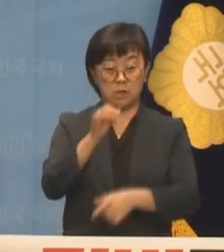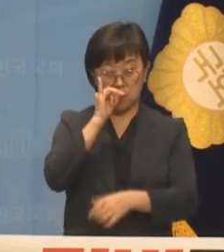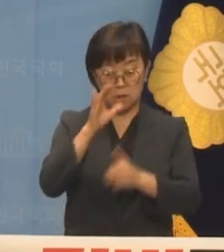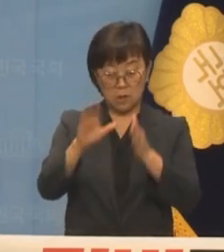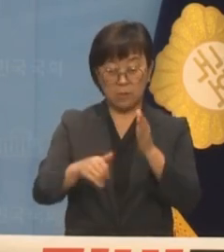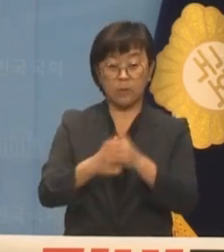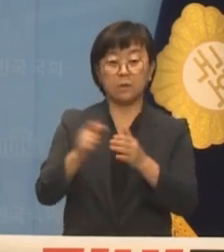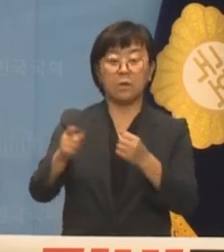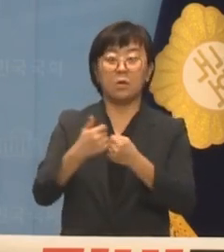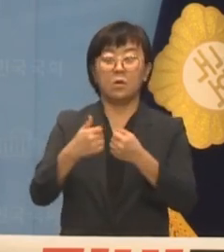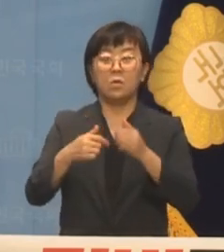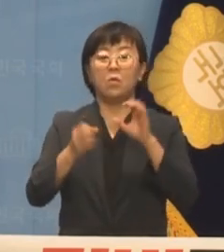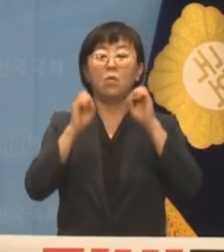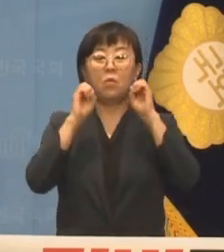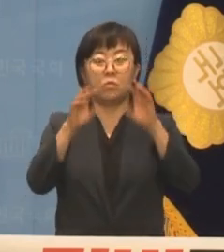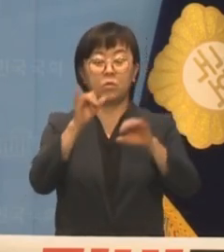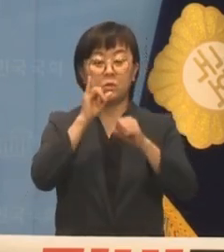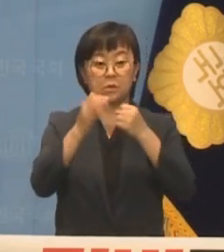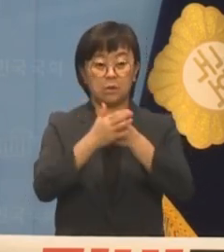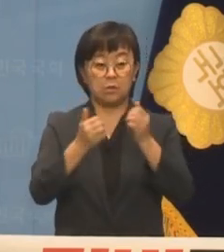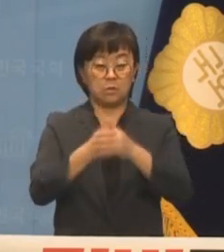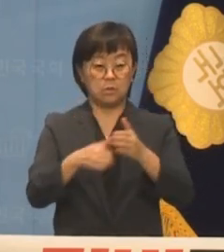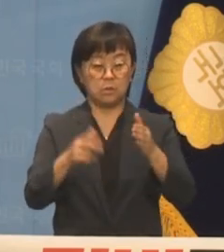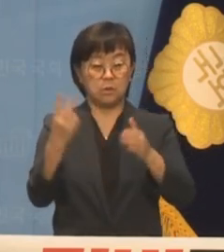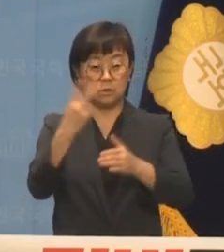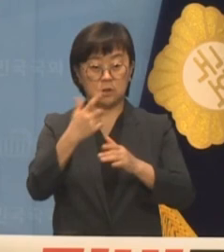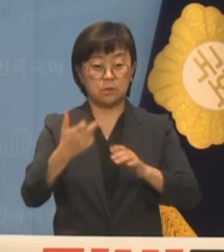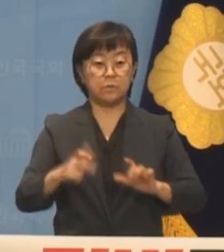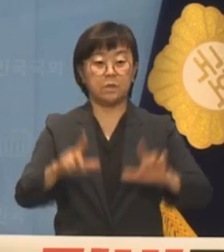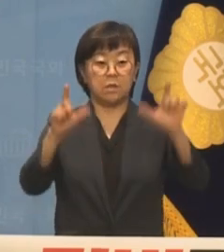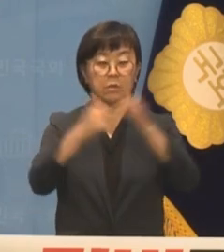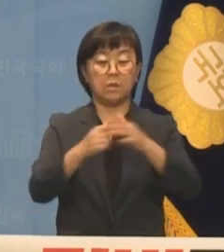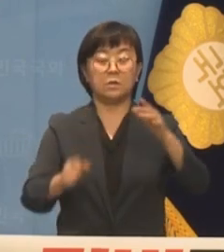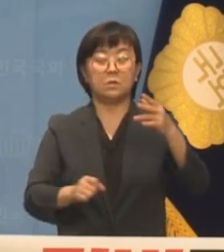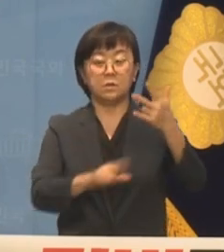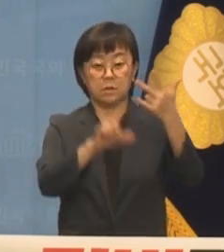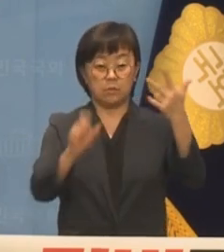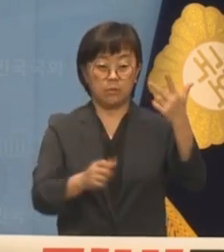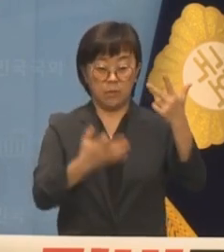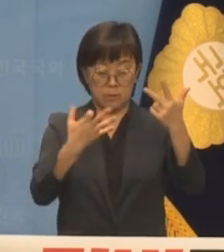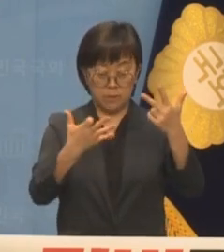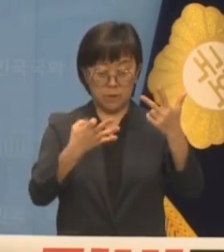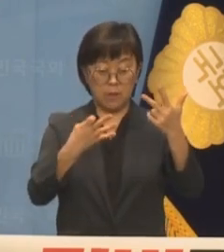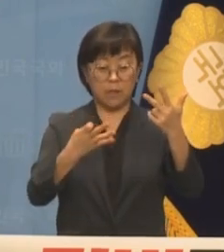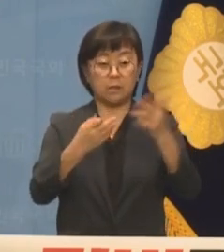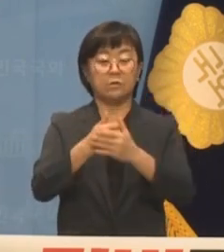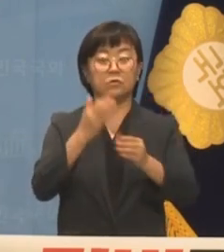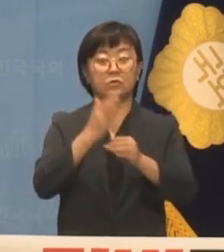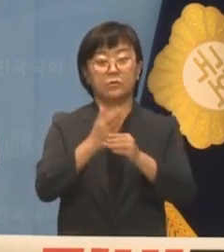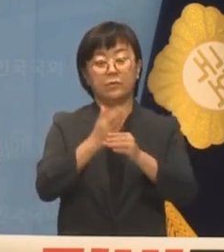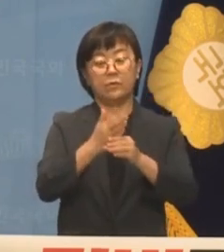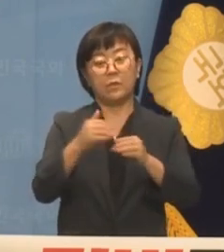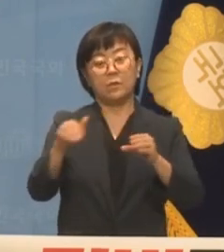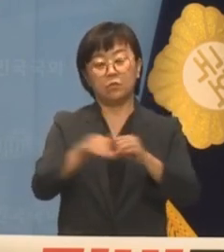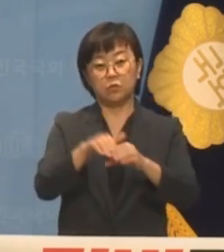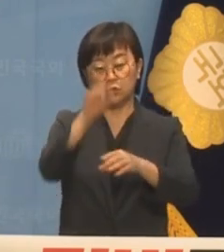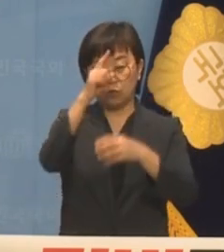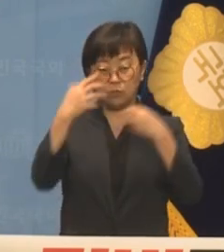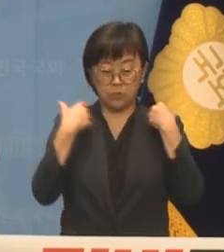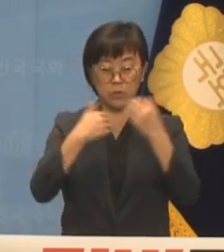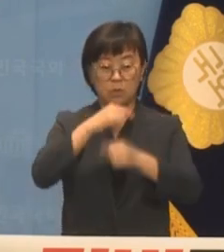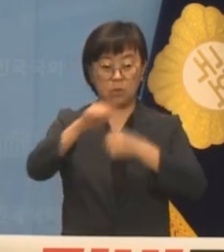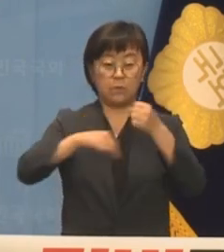이를 홍보했고 2017년 7월 14일을 기점으로 문 정권의